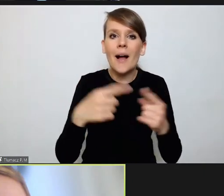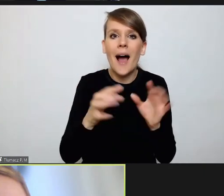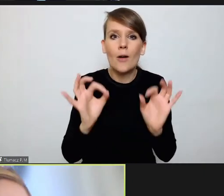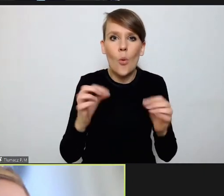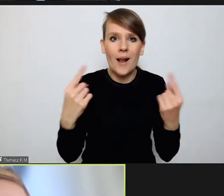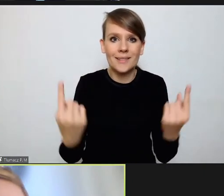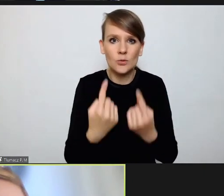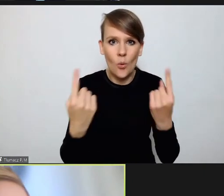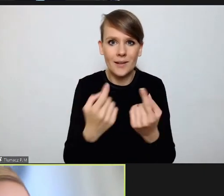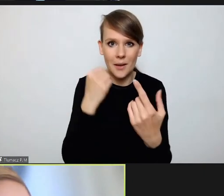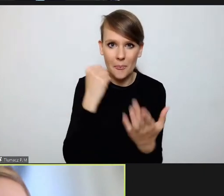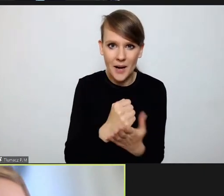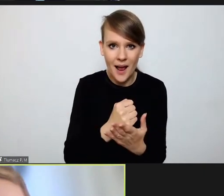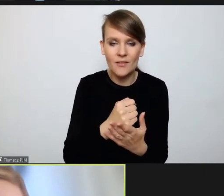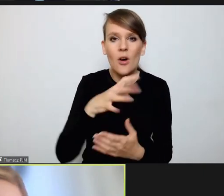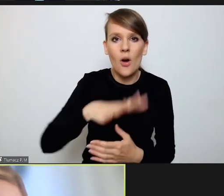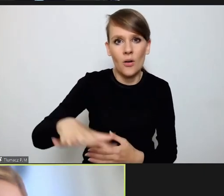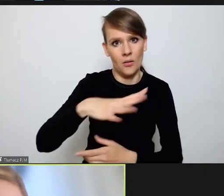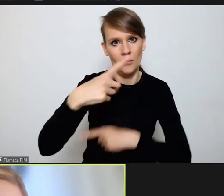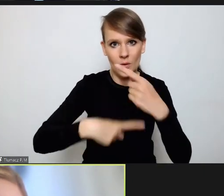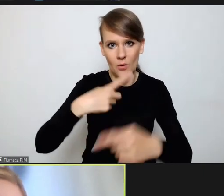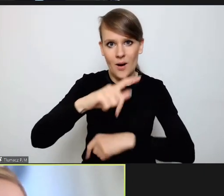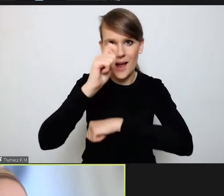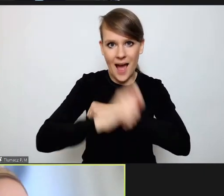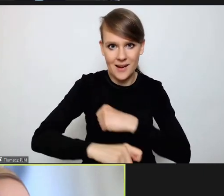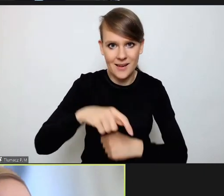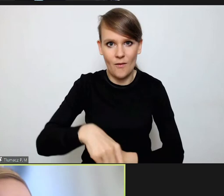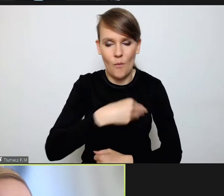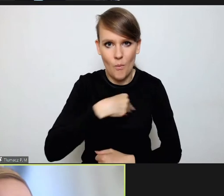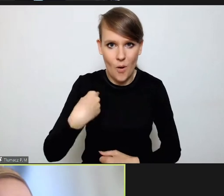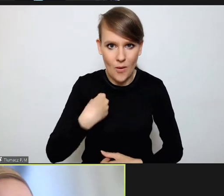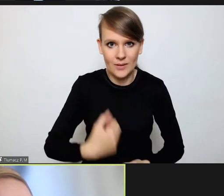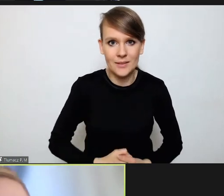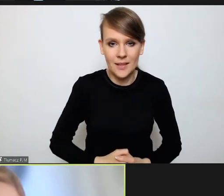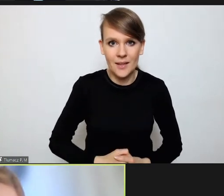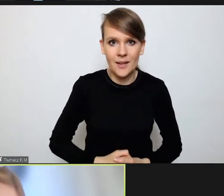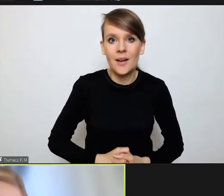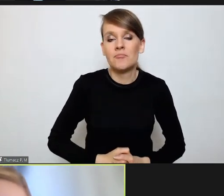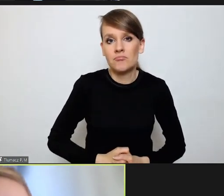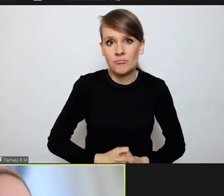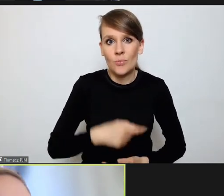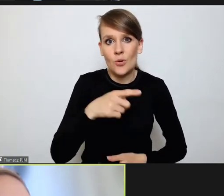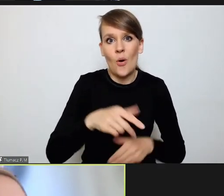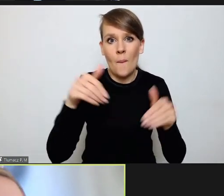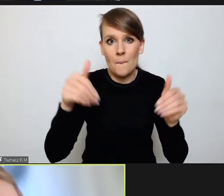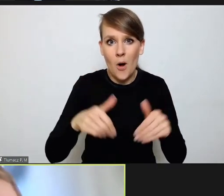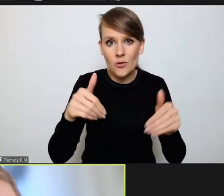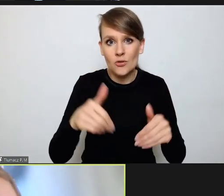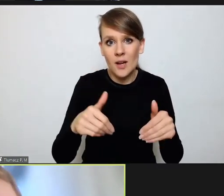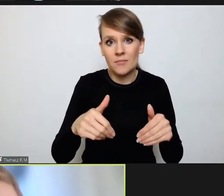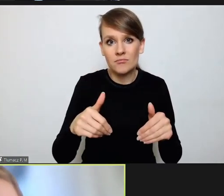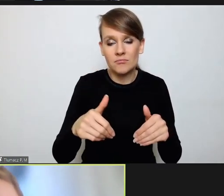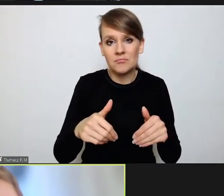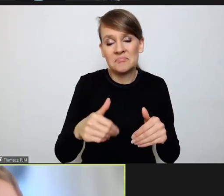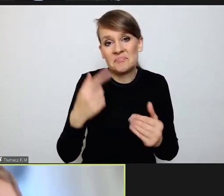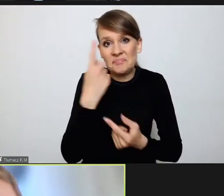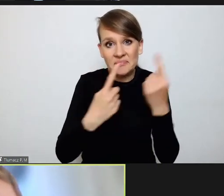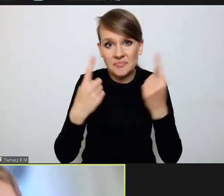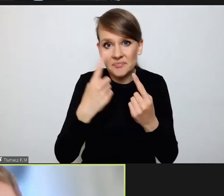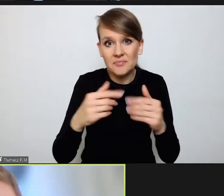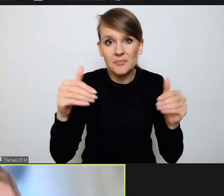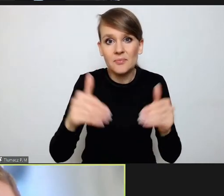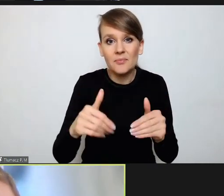legislacyjną w obszarze procedury karnej w Polsce, a która może być, myślę, że nie w